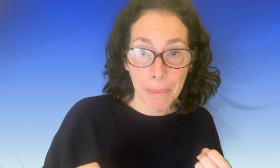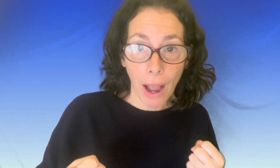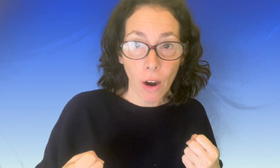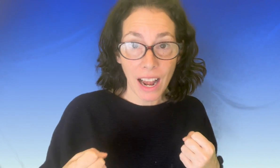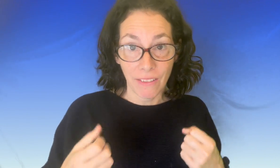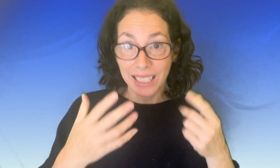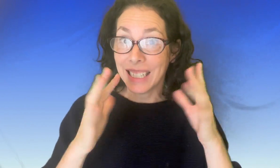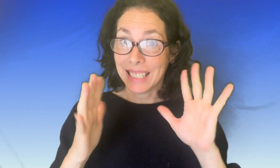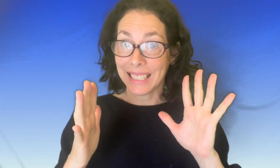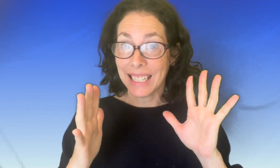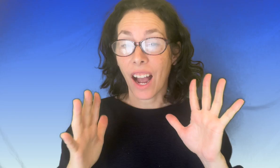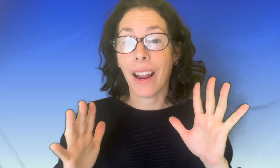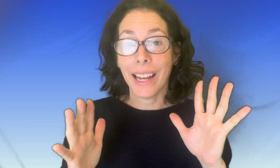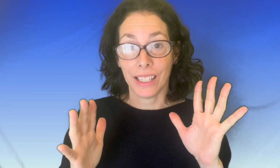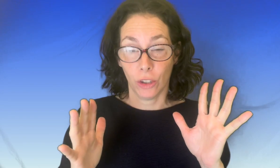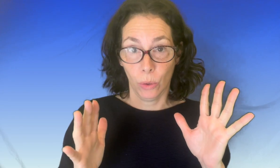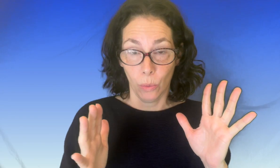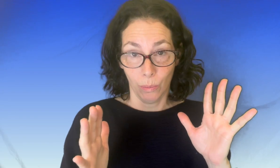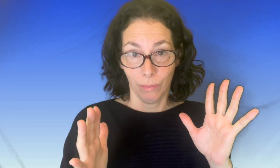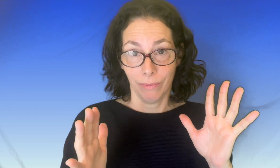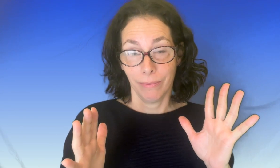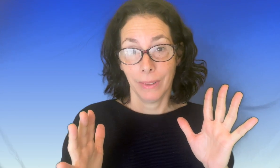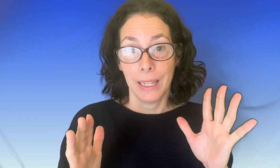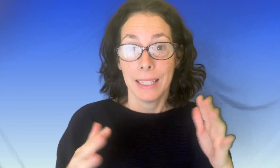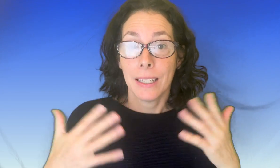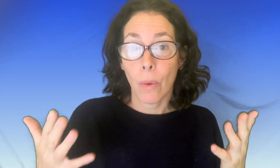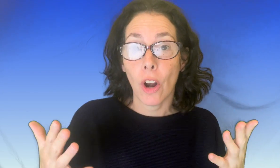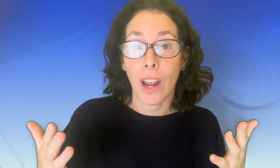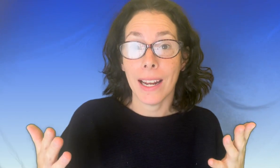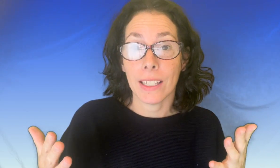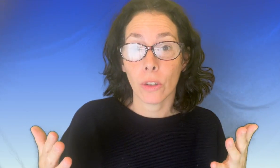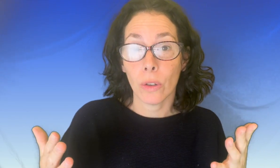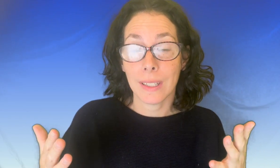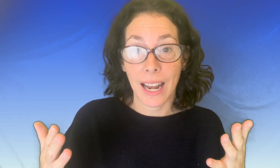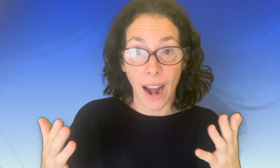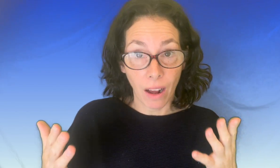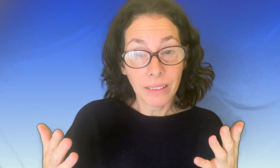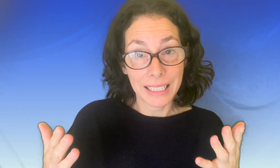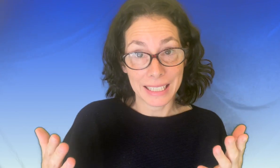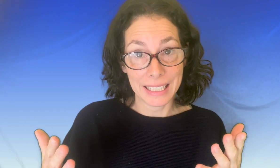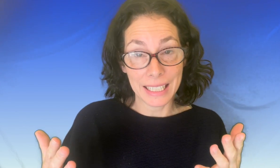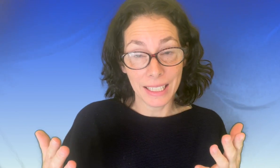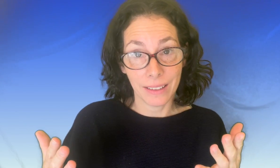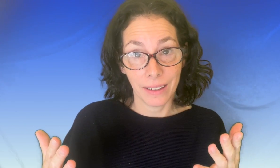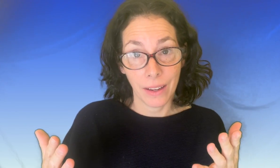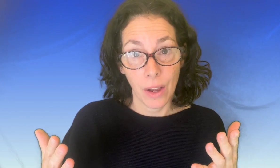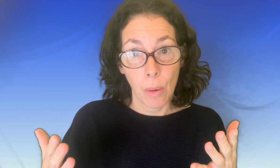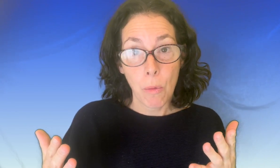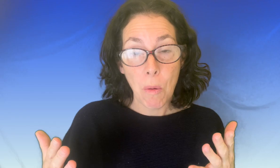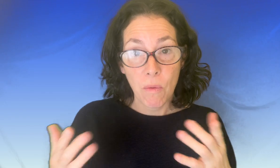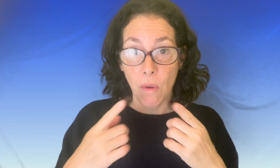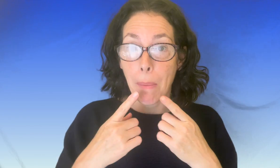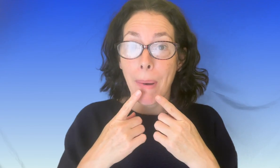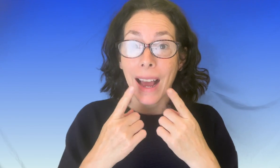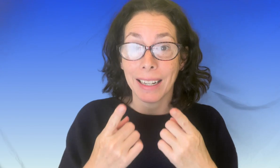paroles avec les signes en lsq c'est quoi le lsq c'est la langue des signes pour pouvoir parler